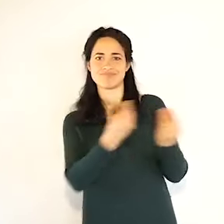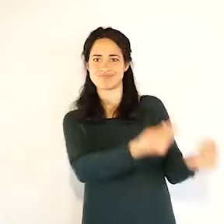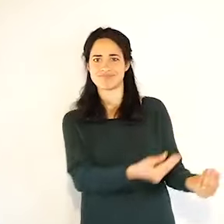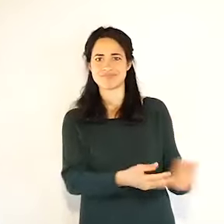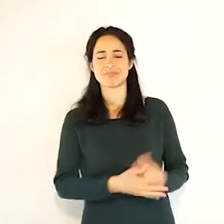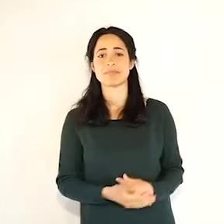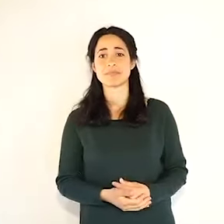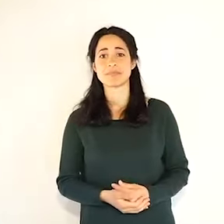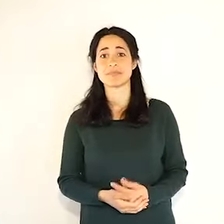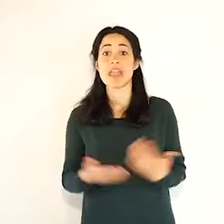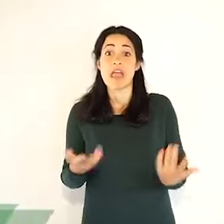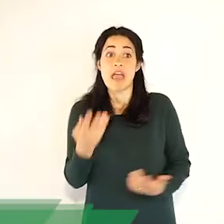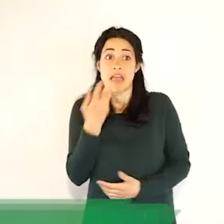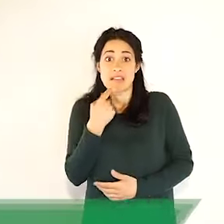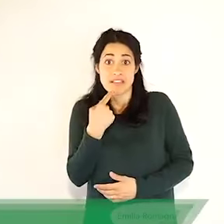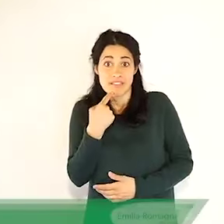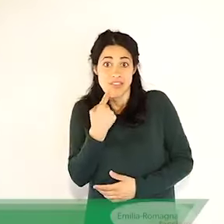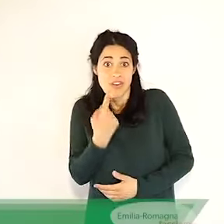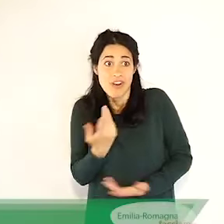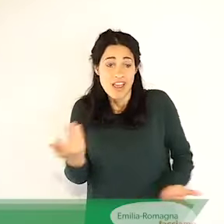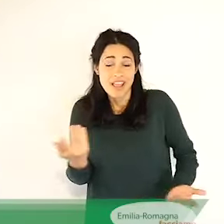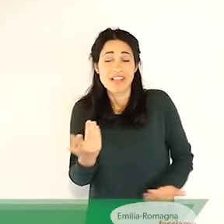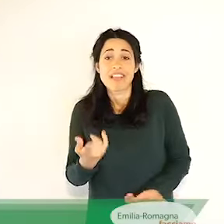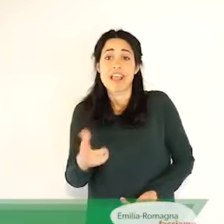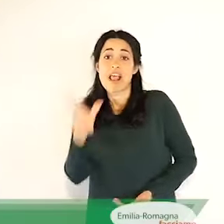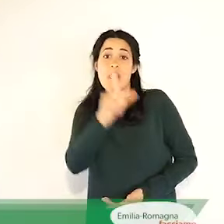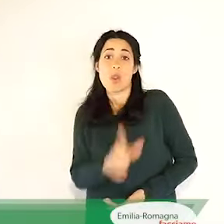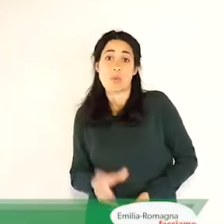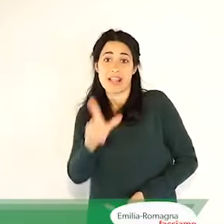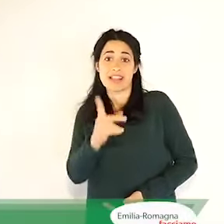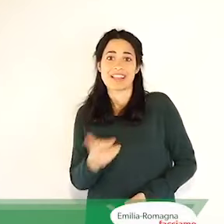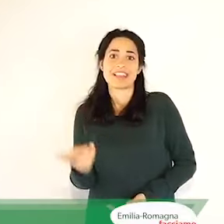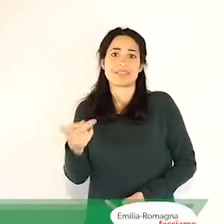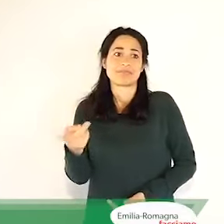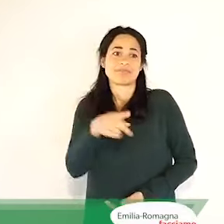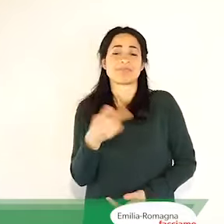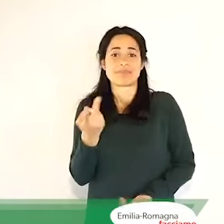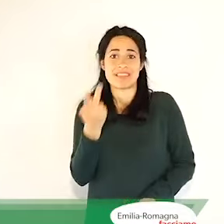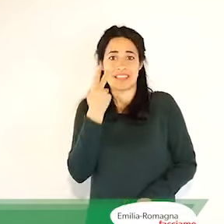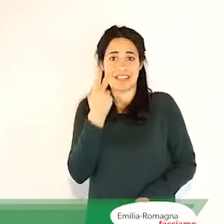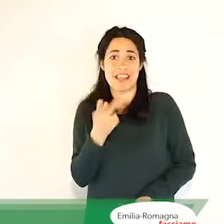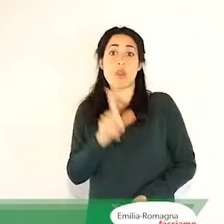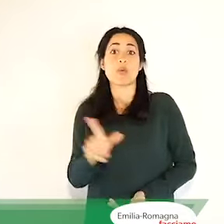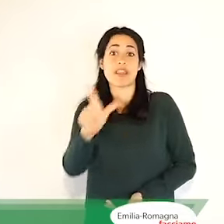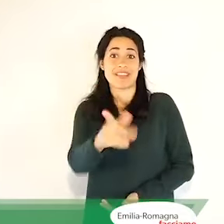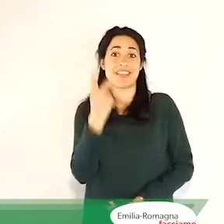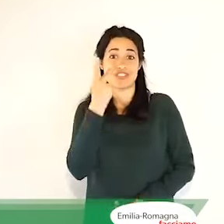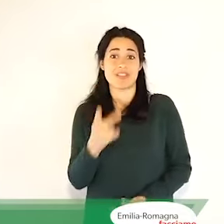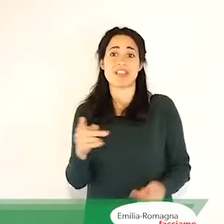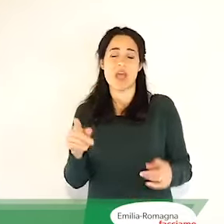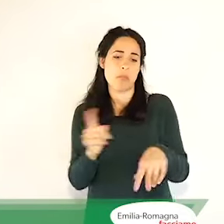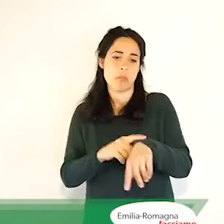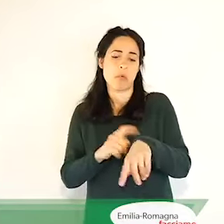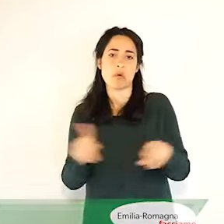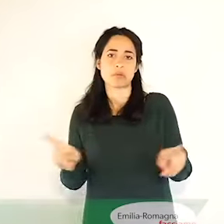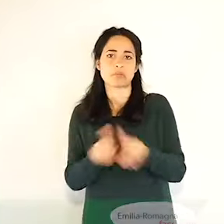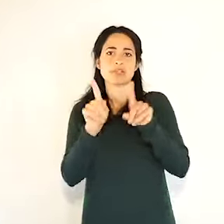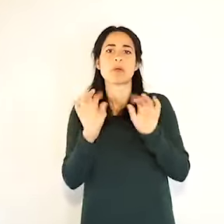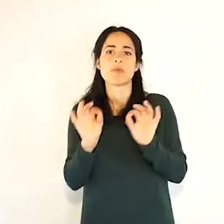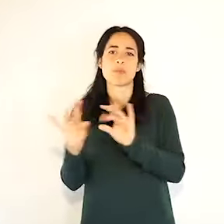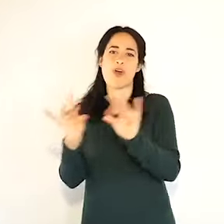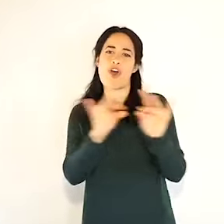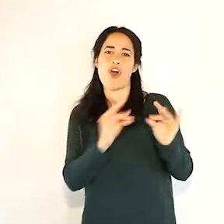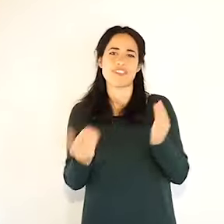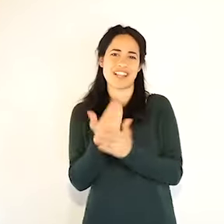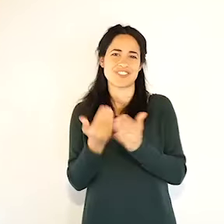rincontriamo se vorrete lunedì alla medesima ora per un aggiornamento sul covid-19 auguri di buona